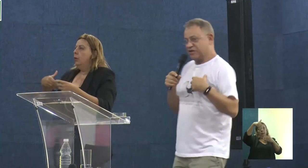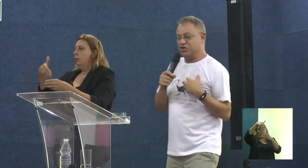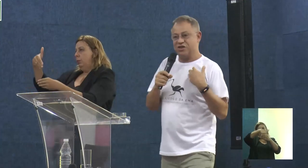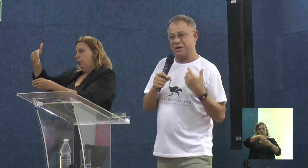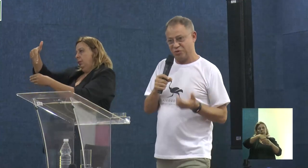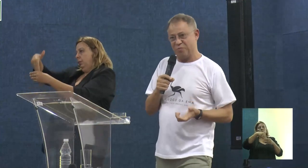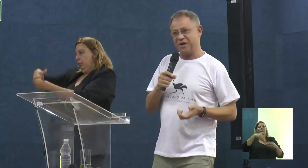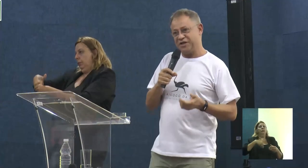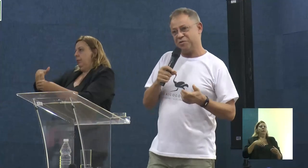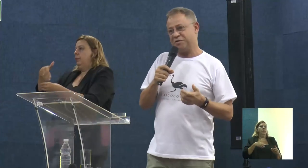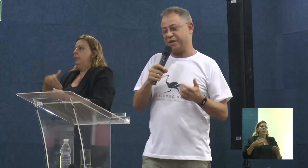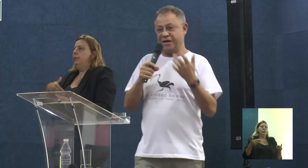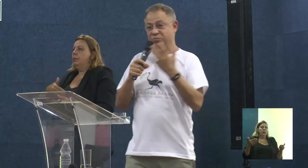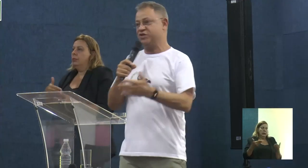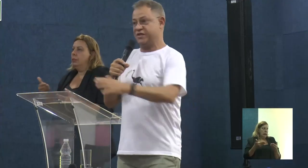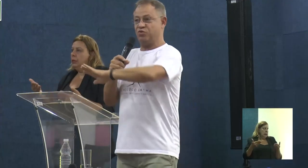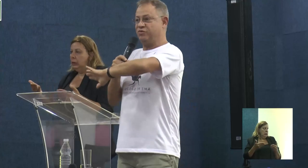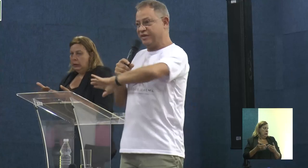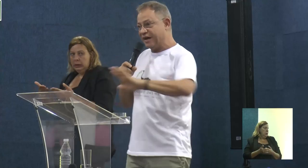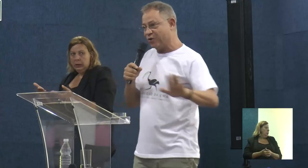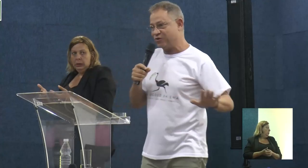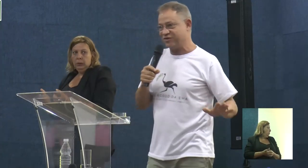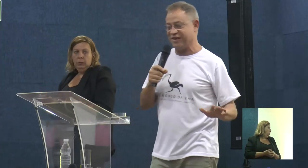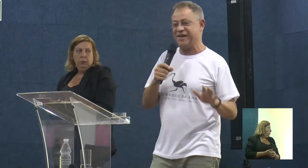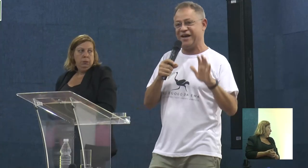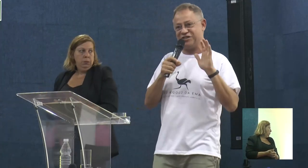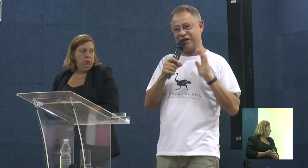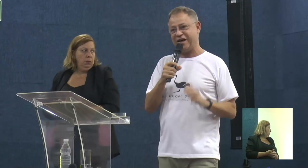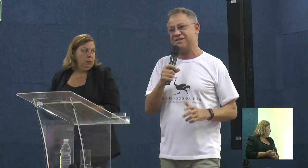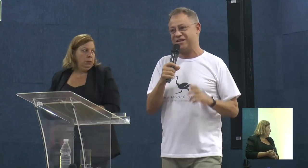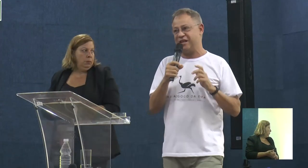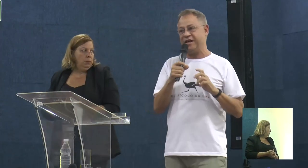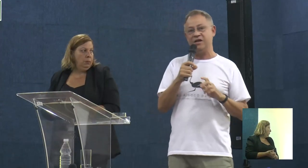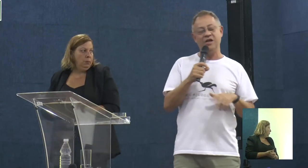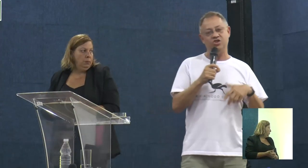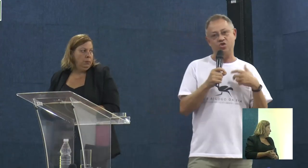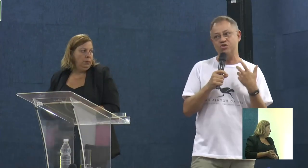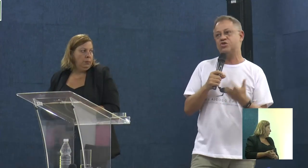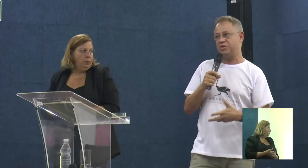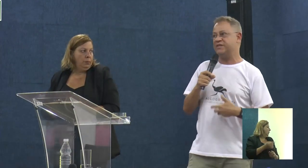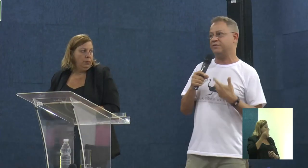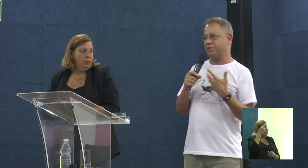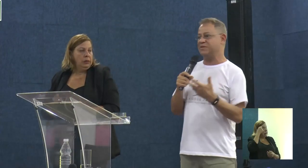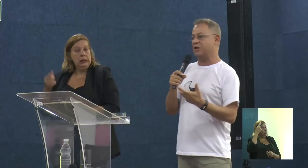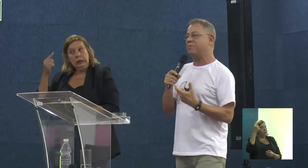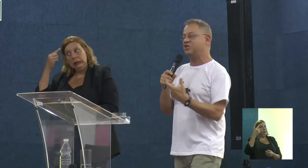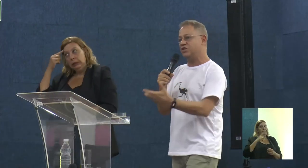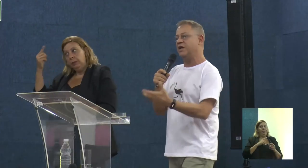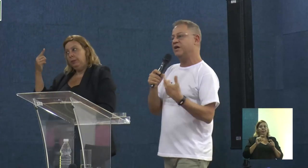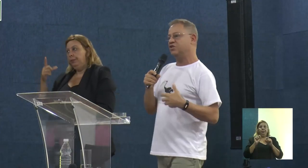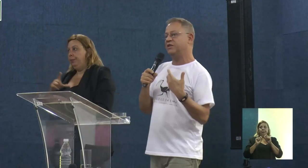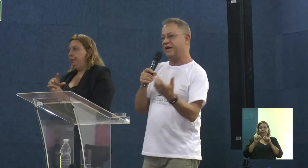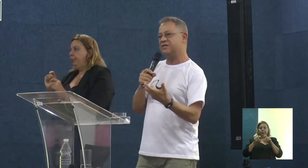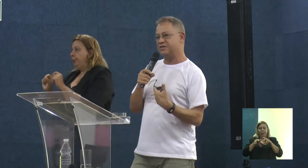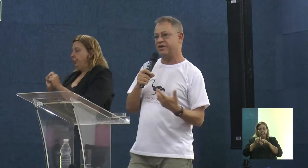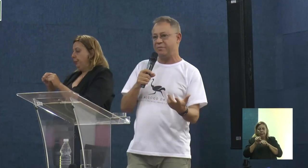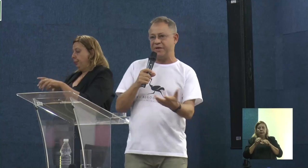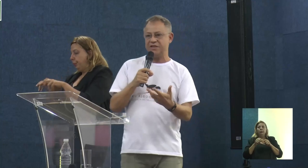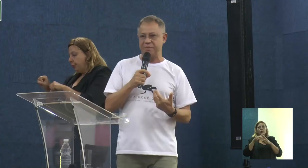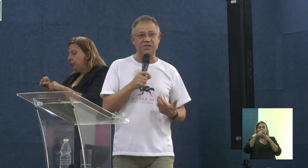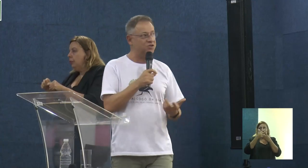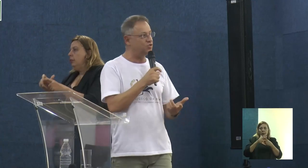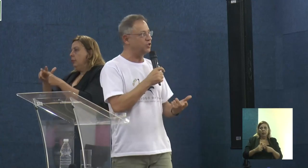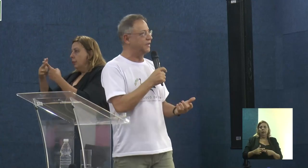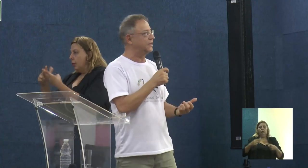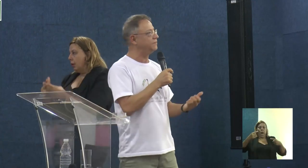votação, a gente encaminhou para isso, mas para a remoção, não. Acho que era essa ideia de construir essa formação a partir de dar